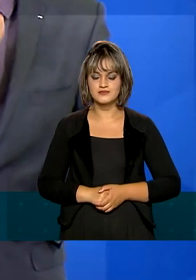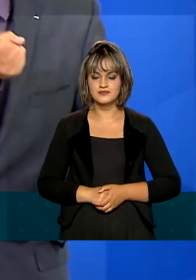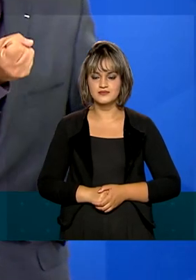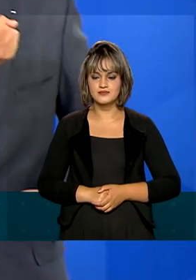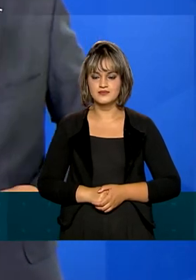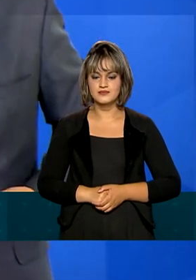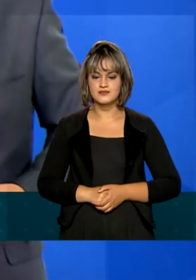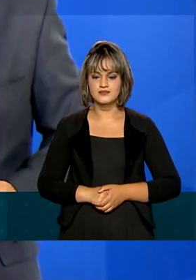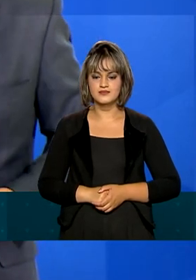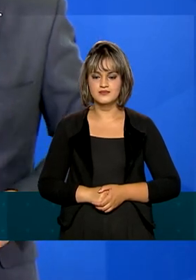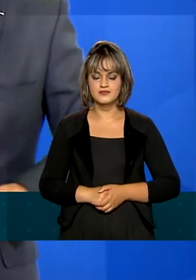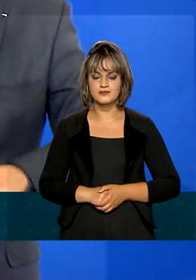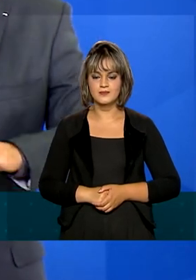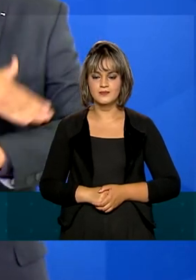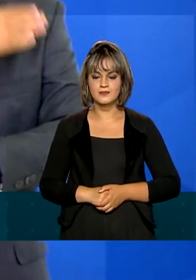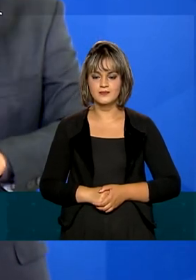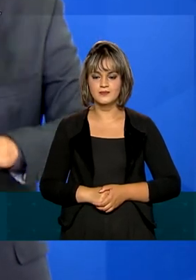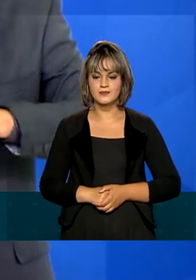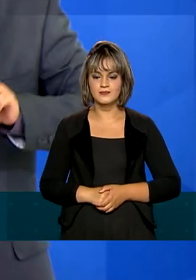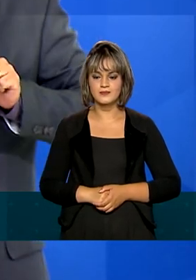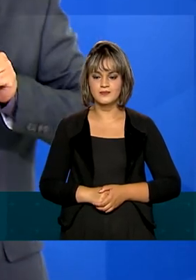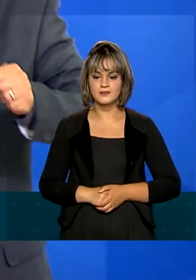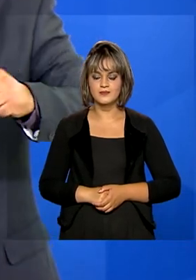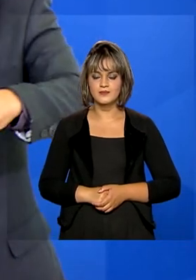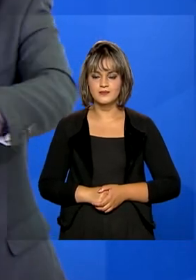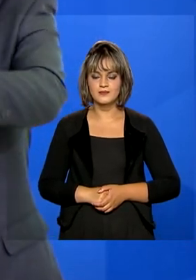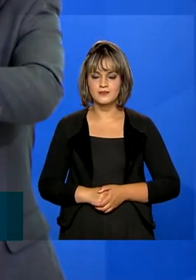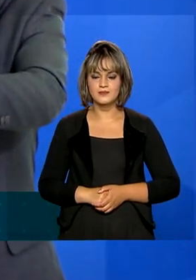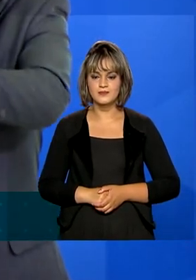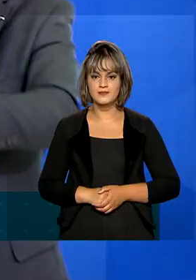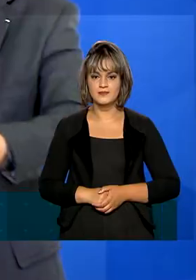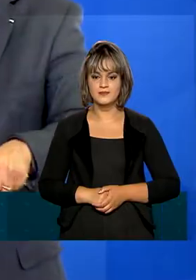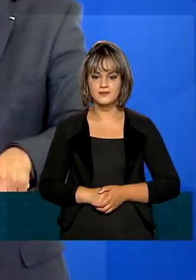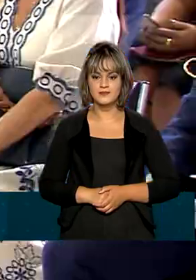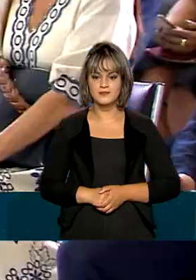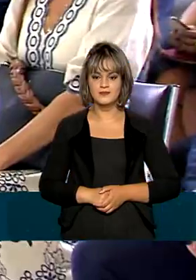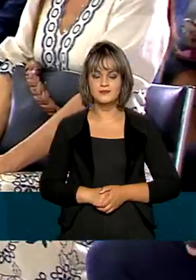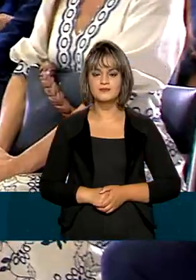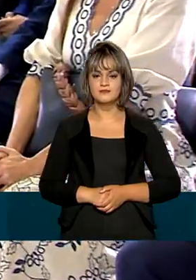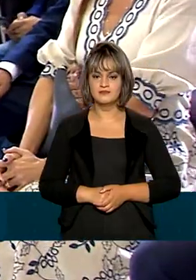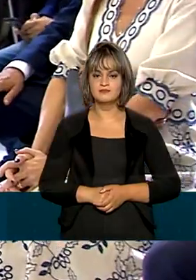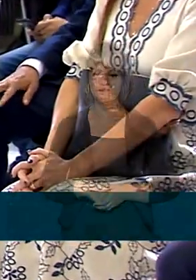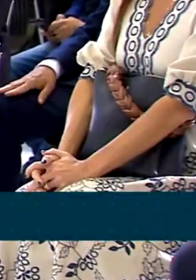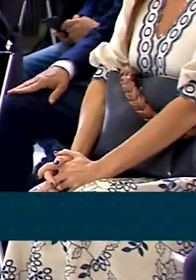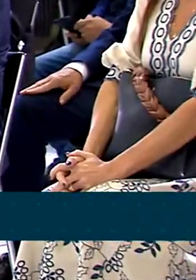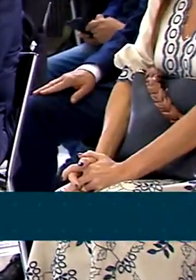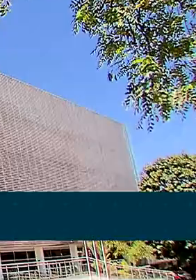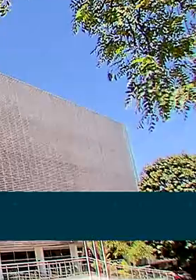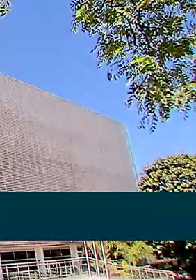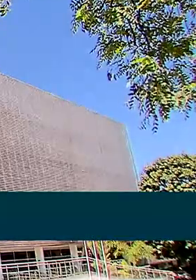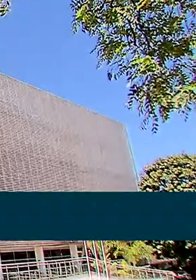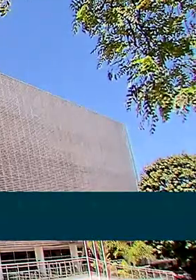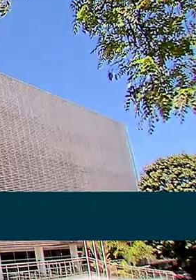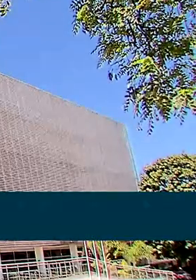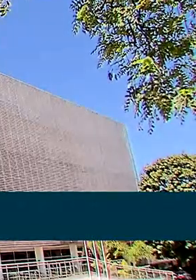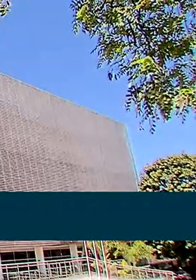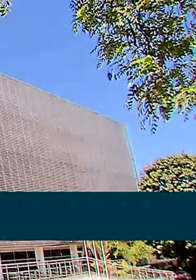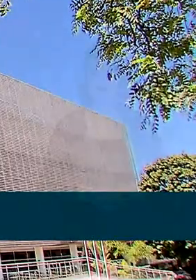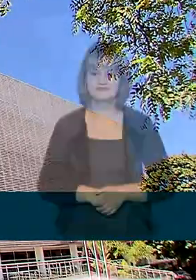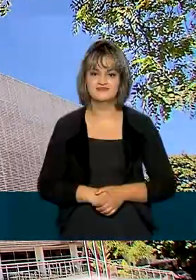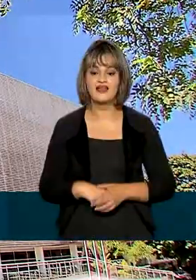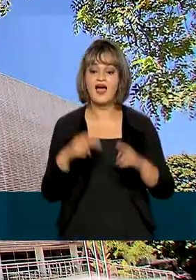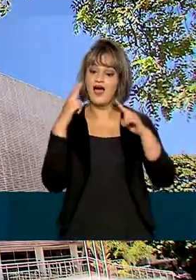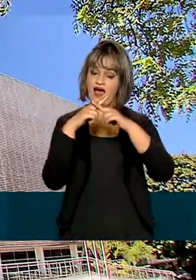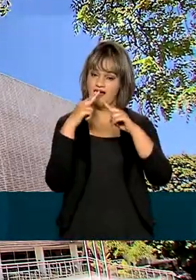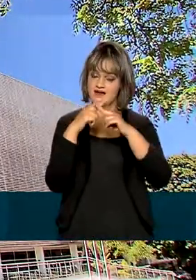dedicam diuturnamente a proteger a nossa população, muitas vezes sacrificando a própria vida. A Caixa Econômica